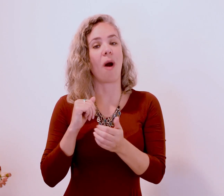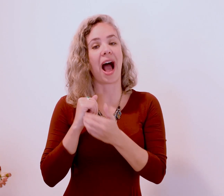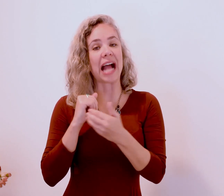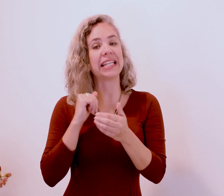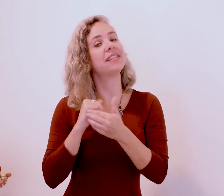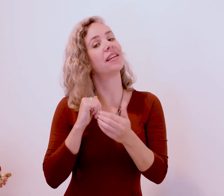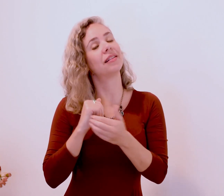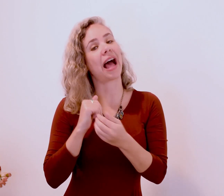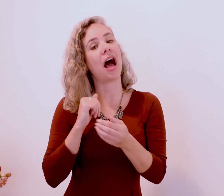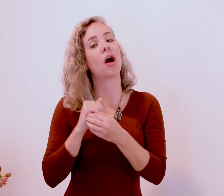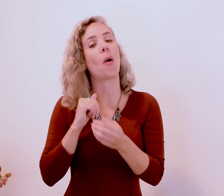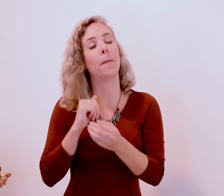perdoar.